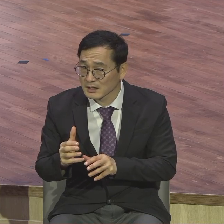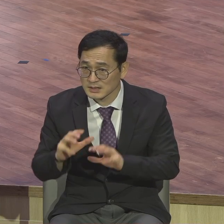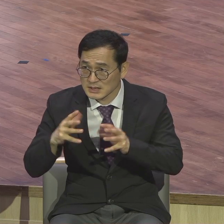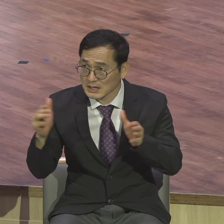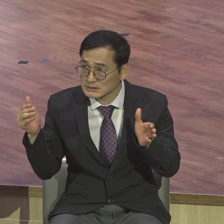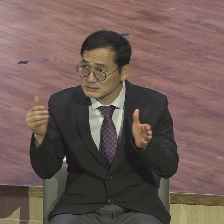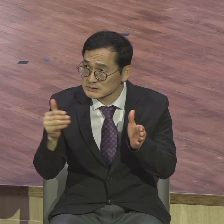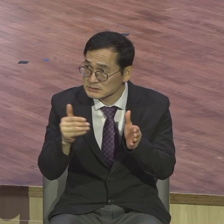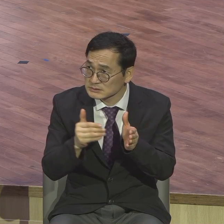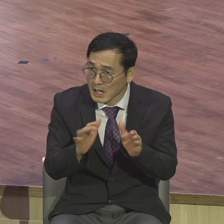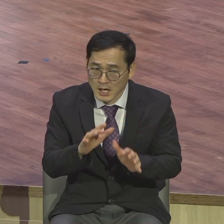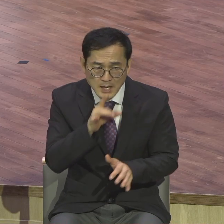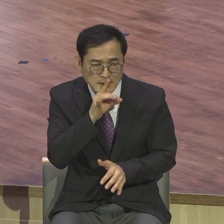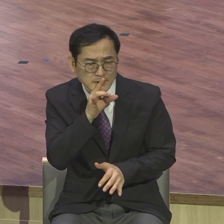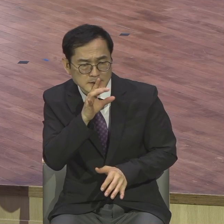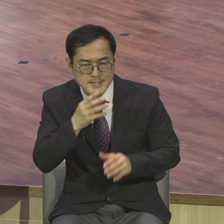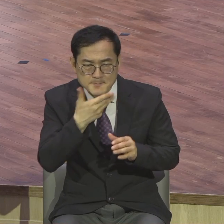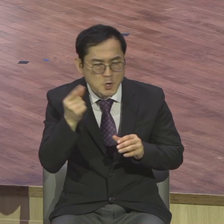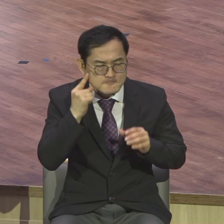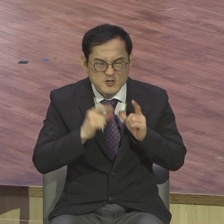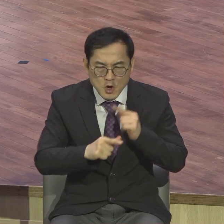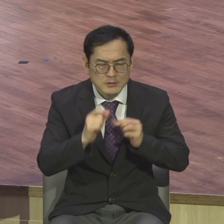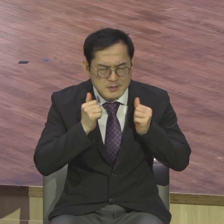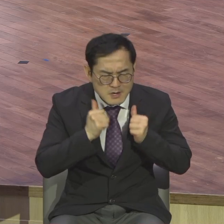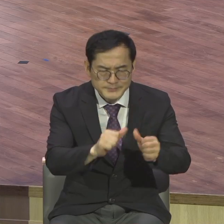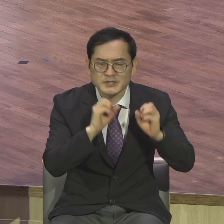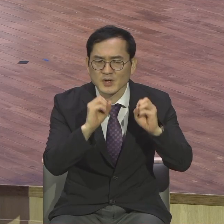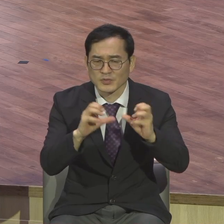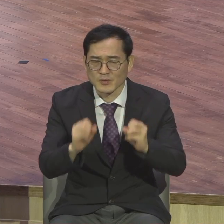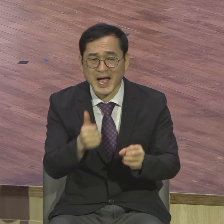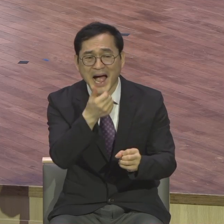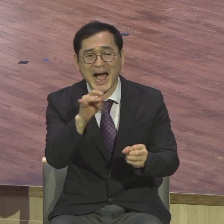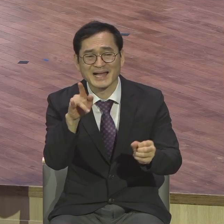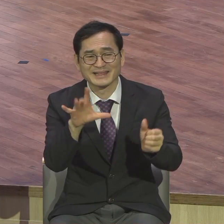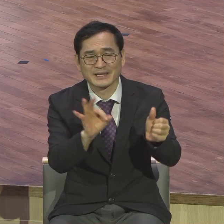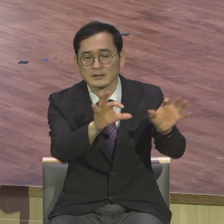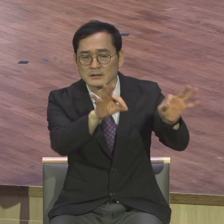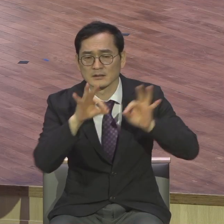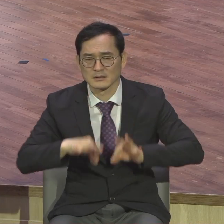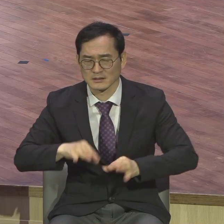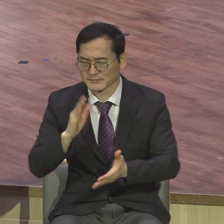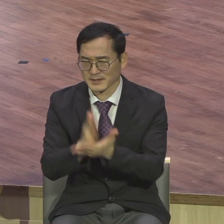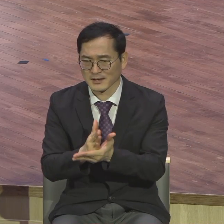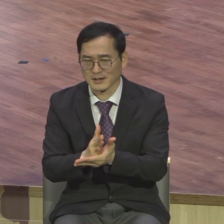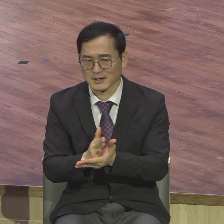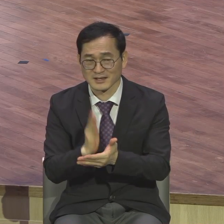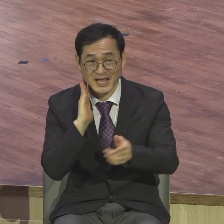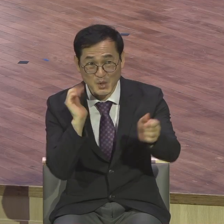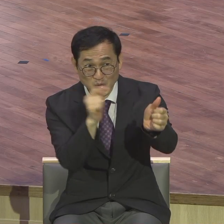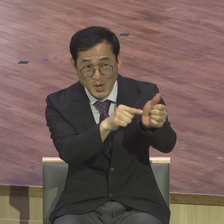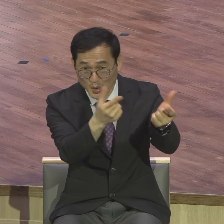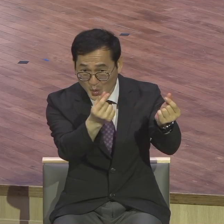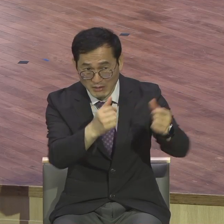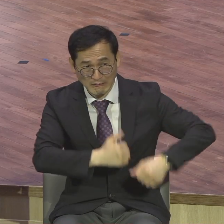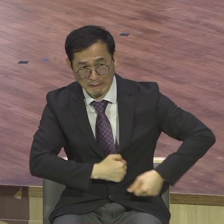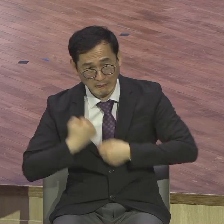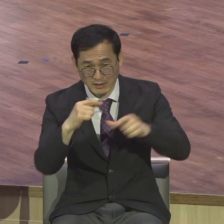되지 마시기를 바랍니다 사단은 우리에게 주어진 직분을 감당하지 못하도록